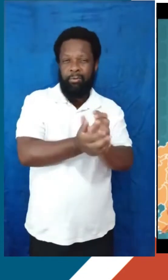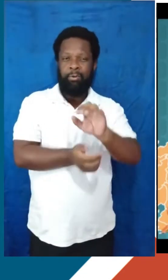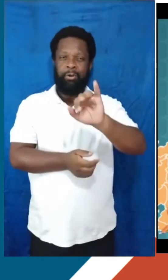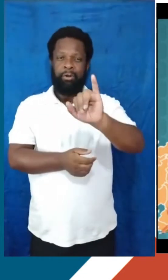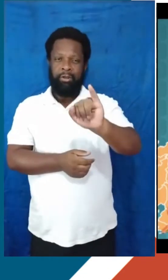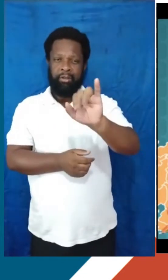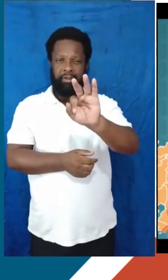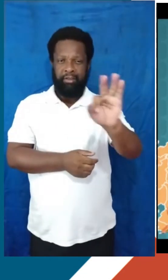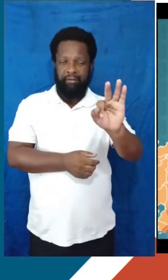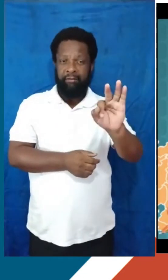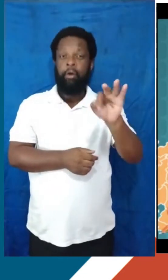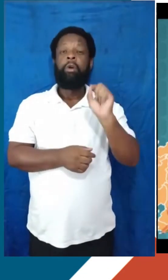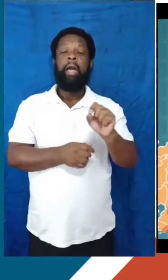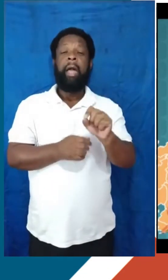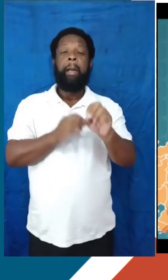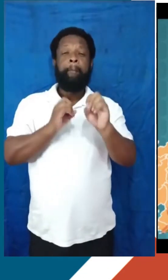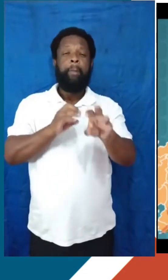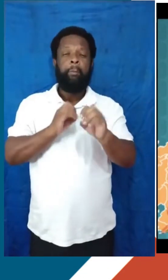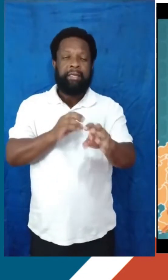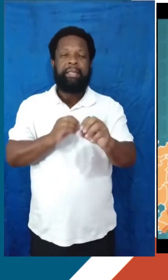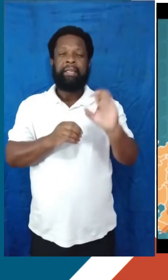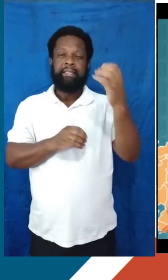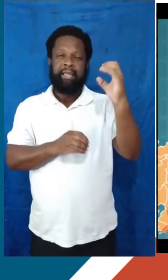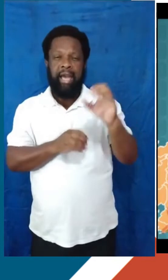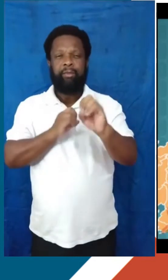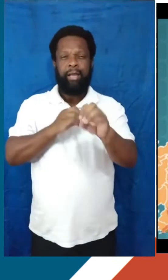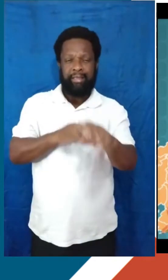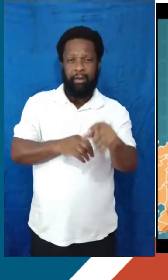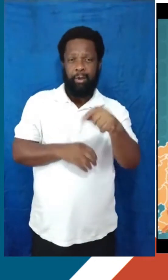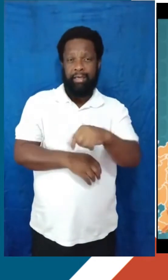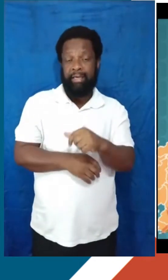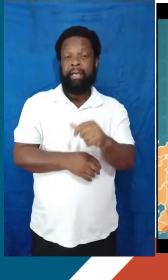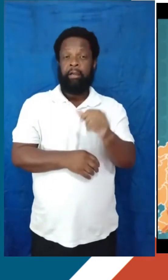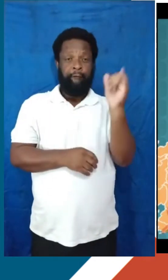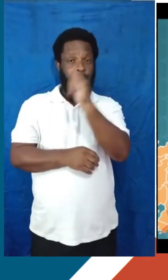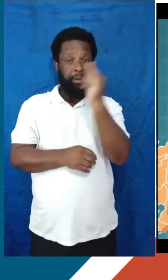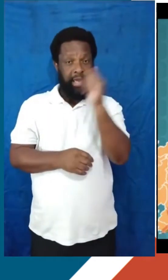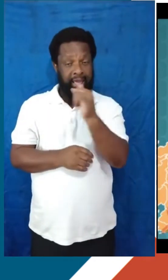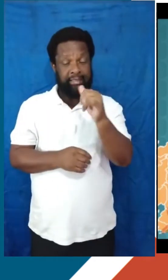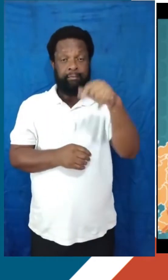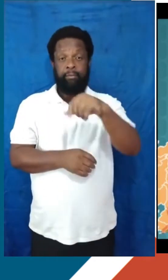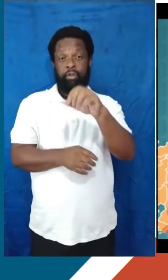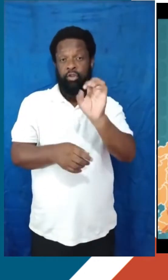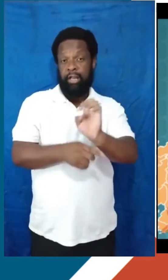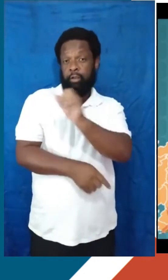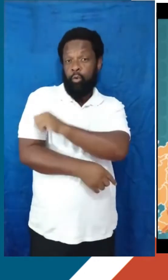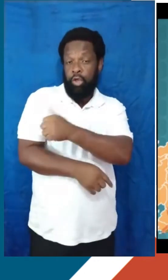que são os Institutos Federais de Educação, Ciência e Tecnologia Fluminense, eles têm uma característica importante que é serem concentrados